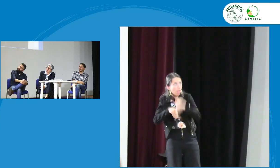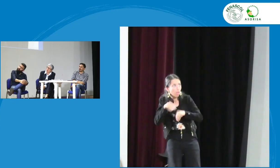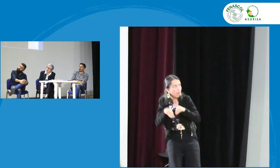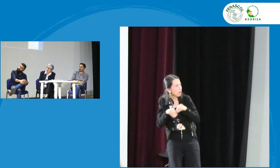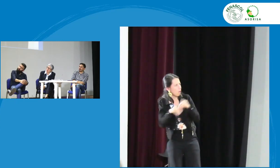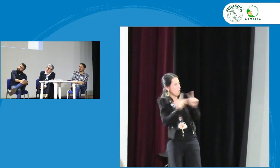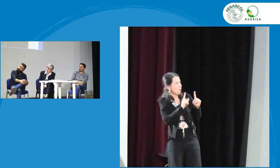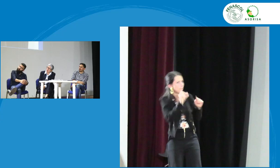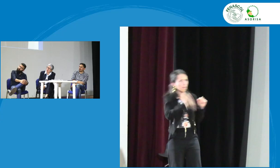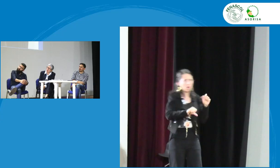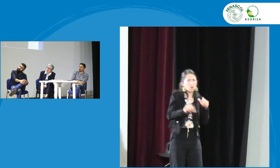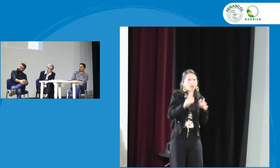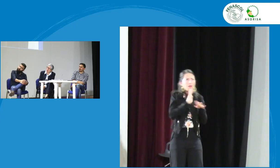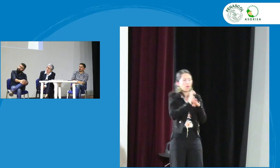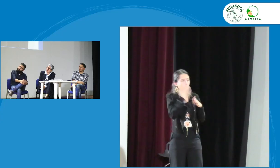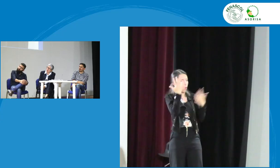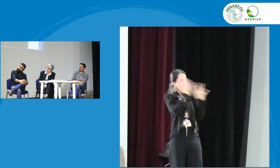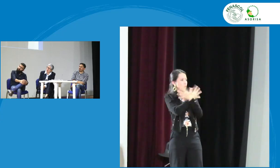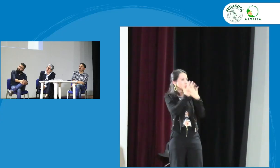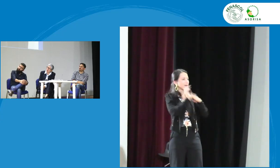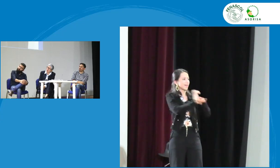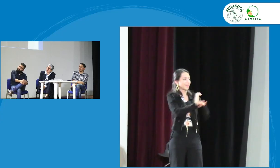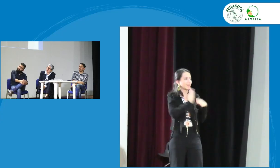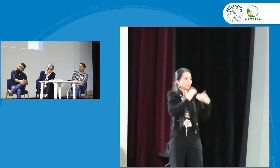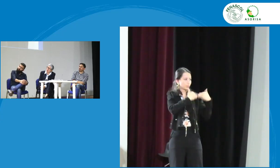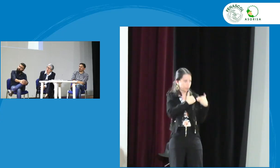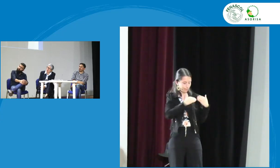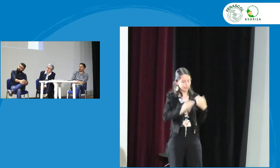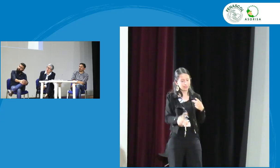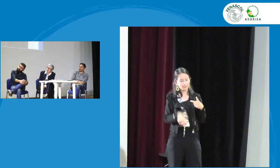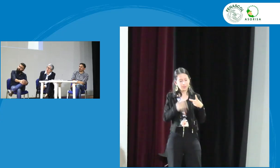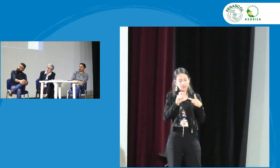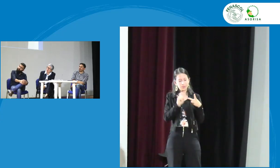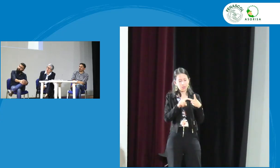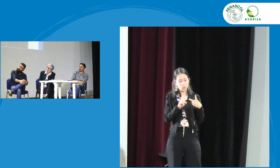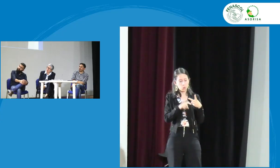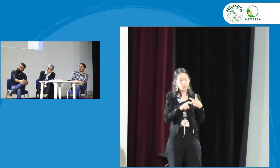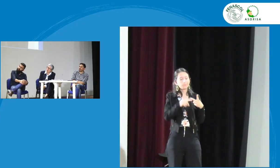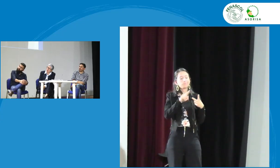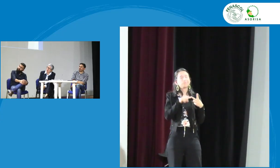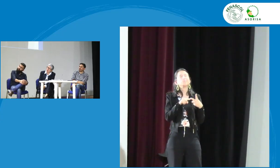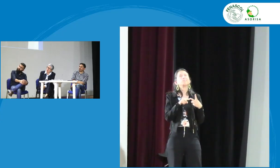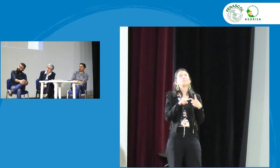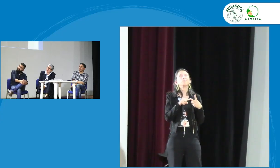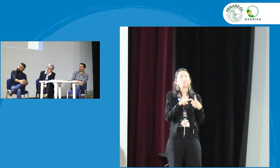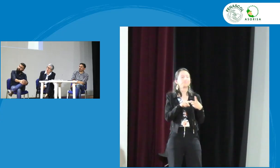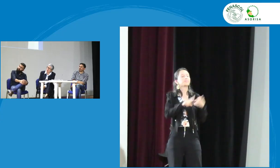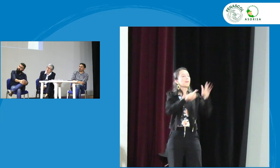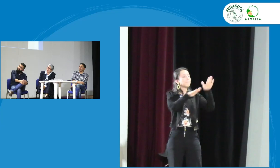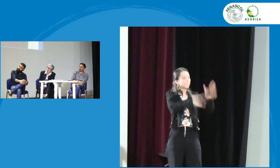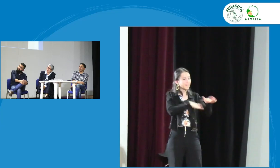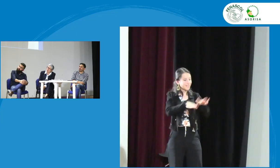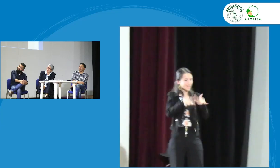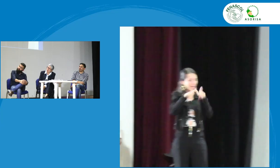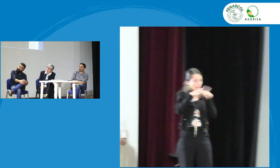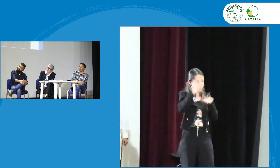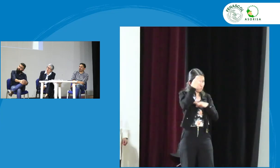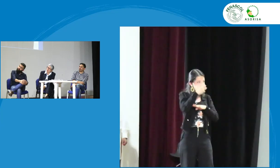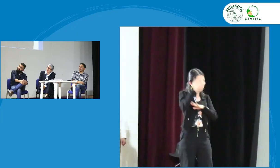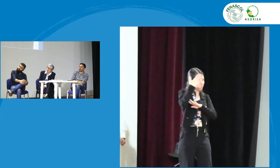ahí empezamos con la falencia porque nosotros empezamos a desarrollar cosas pero no tenemos un ente rector y lo otro